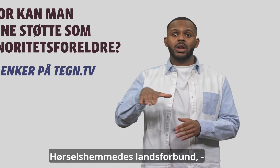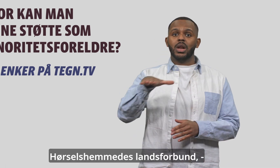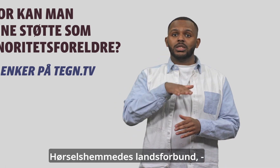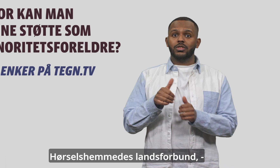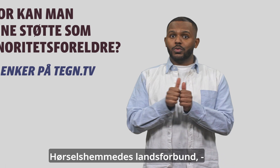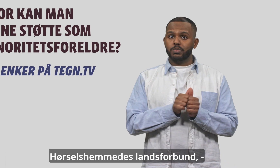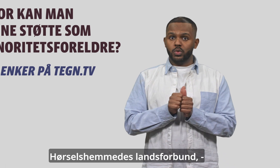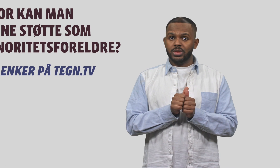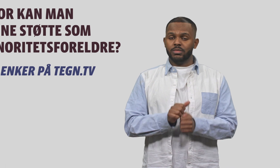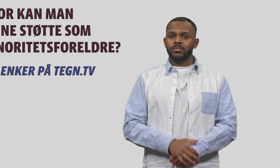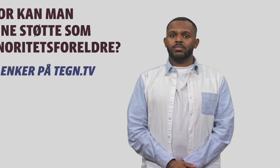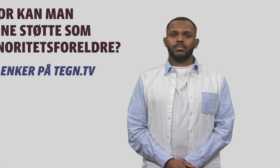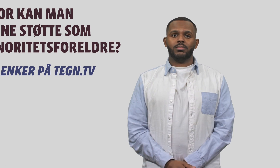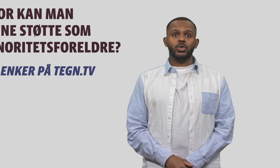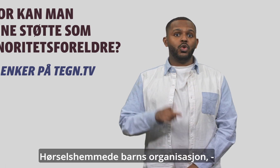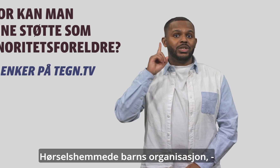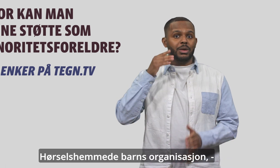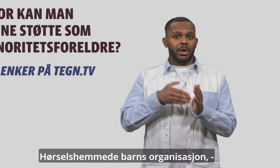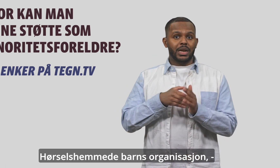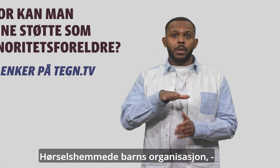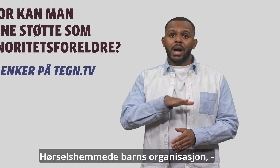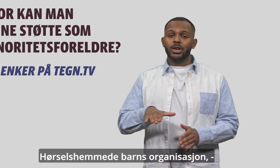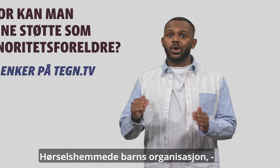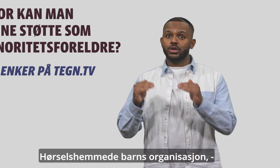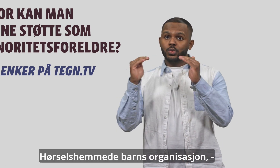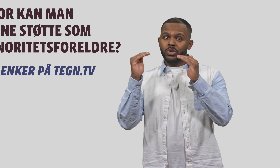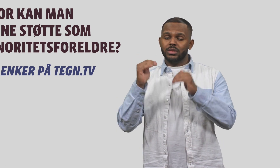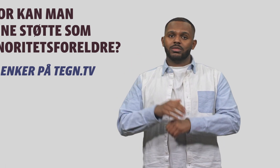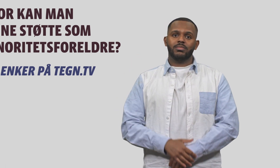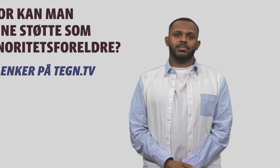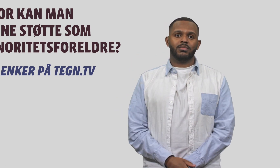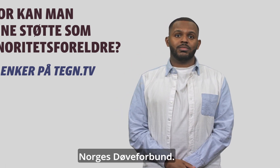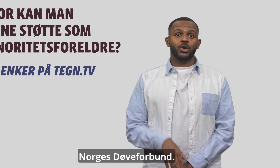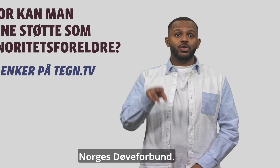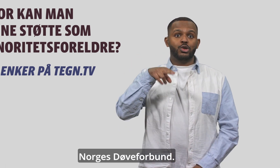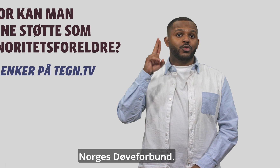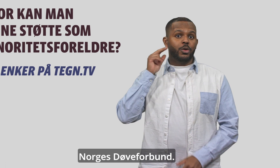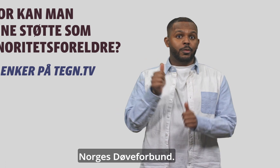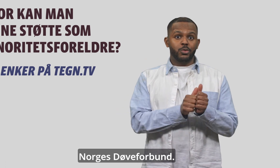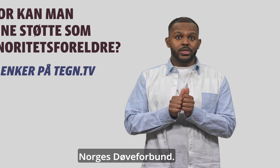landsforbund, Hørselsevendes barnorganisasjon, Norges døveforbund.